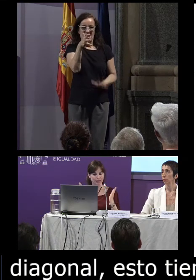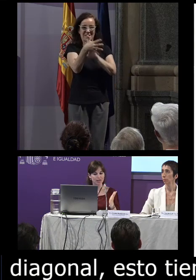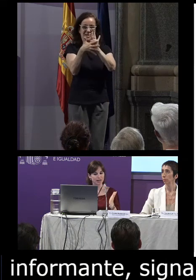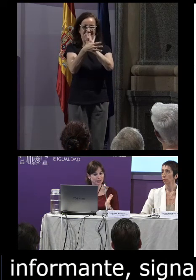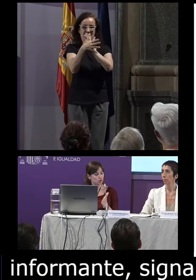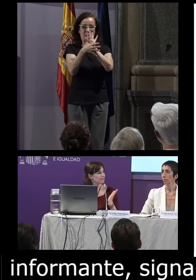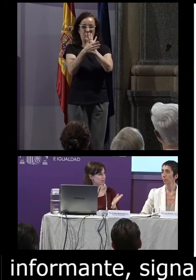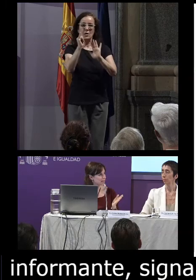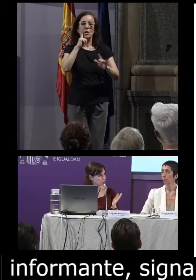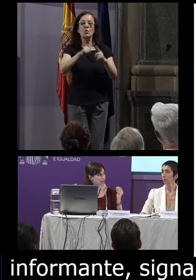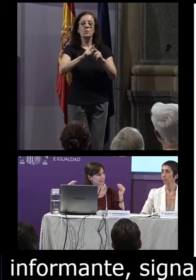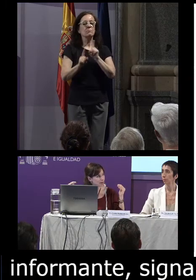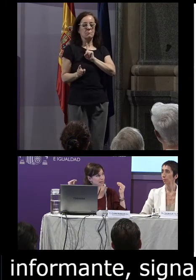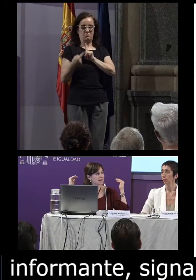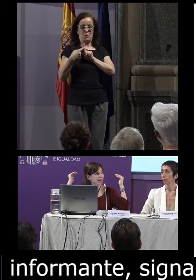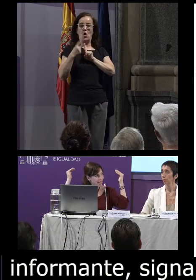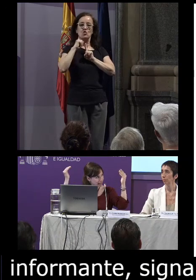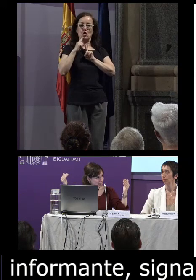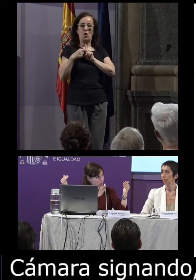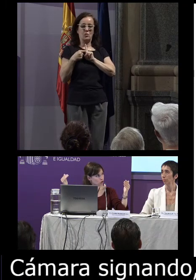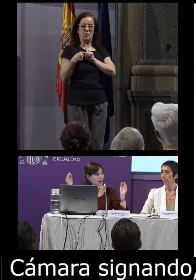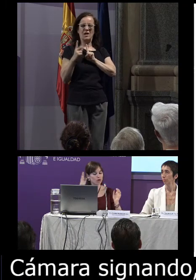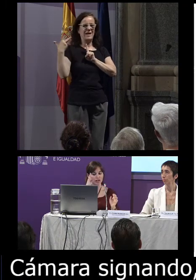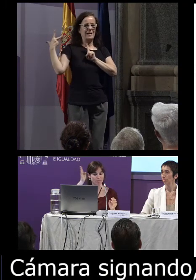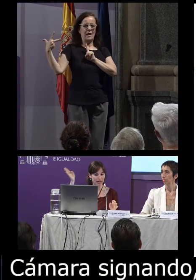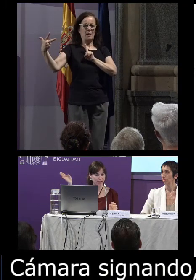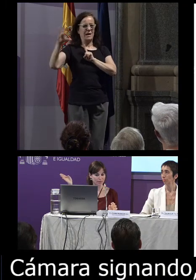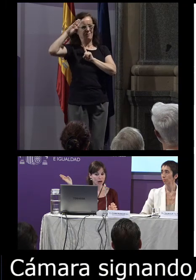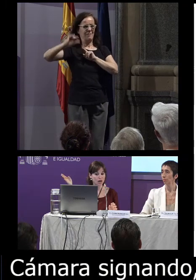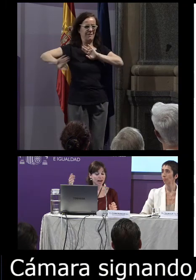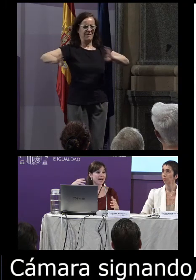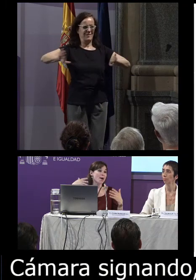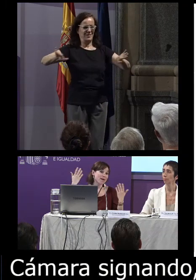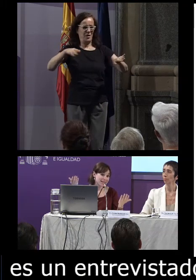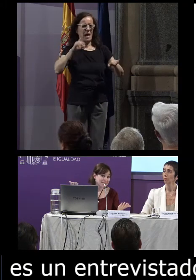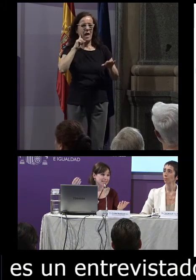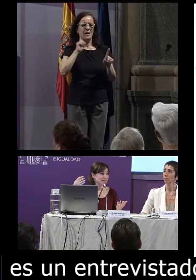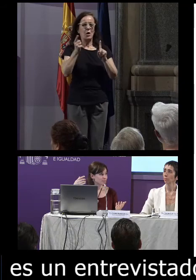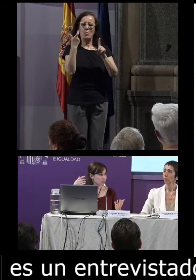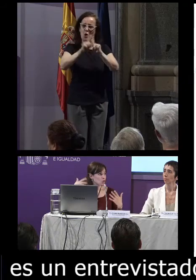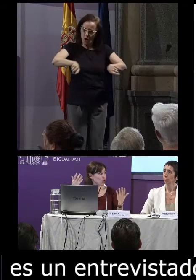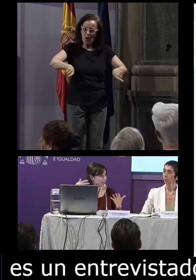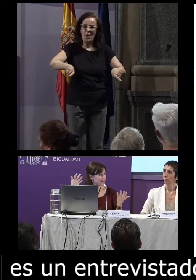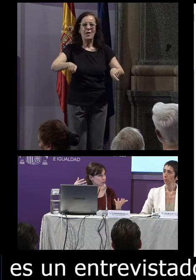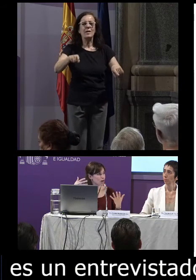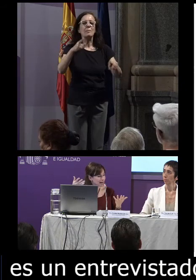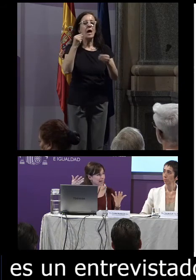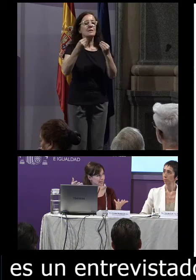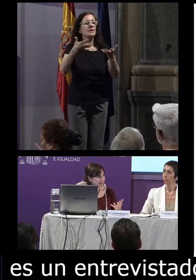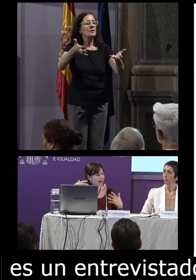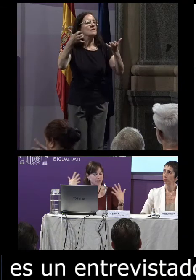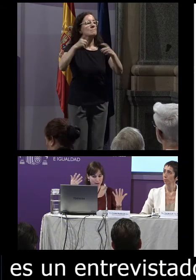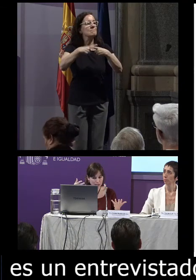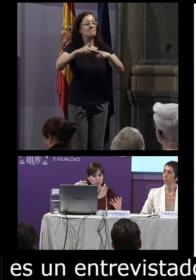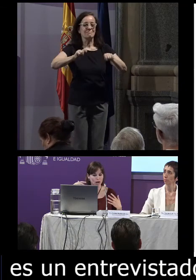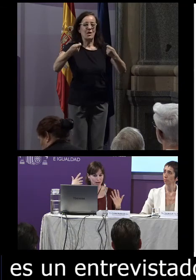que lo que tiene enfrente es un entrevistador y las cámaras quedan en segundo plano y de manera diagonal para así obtener una manera de